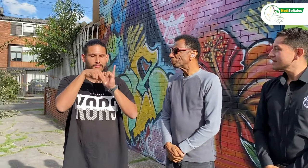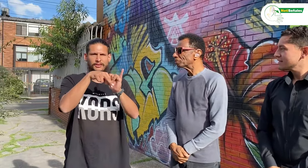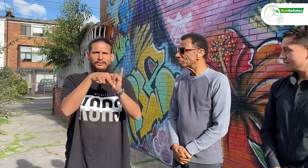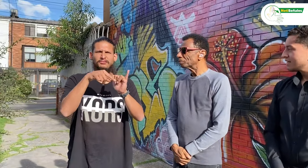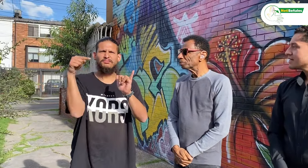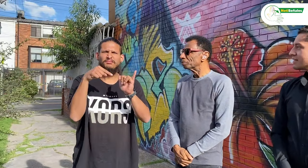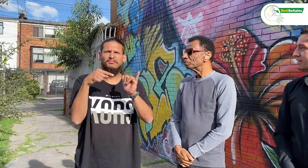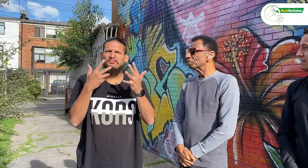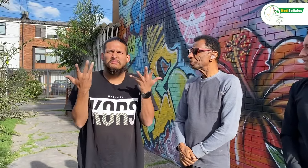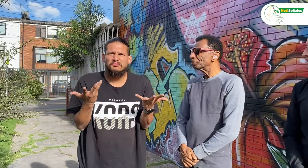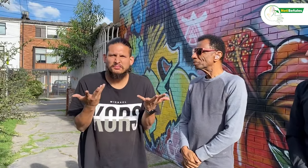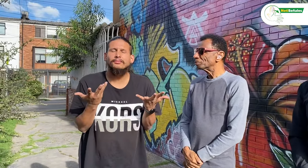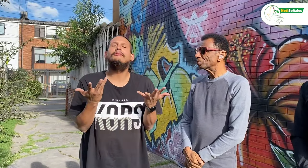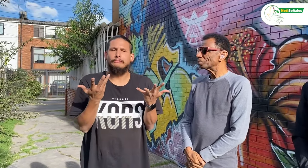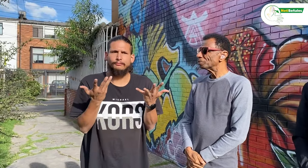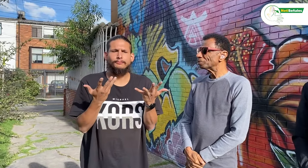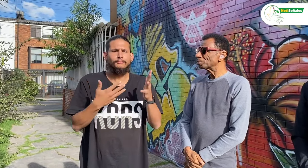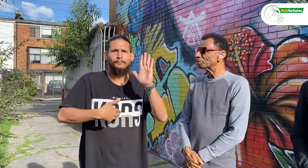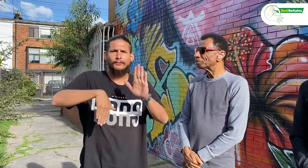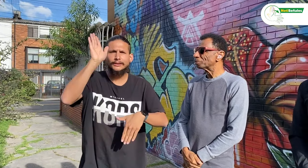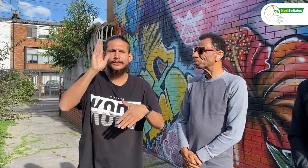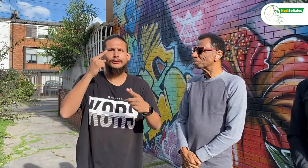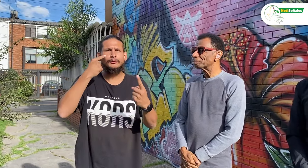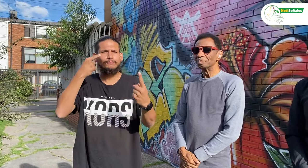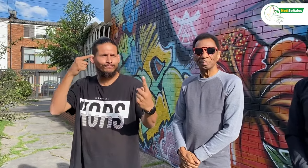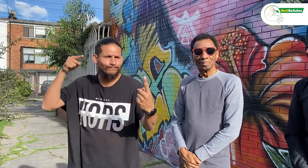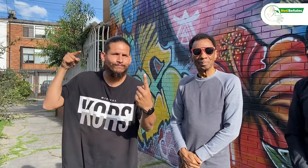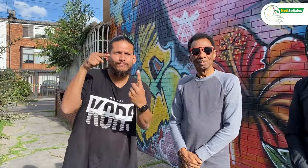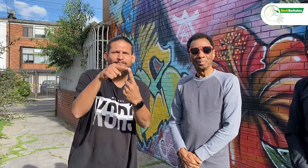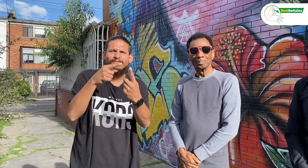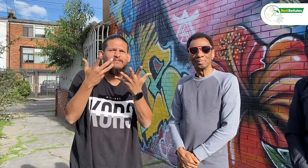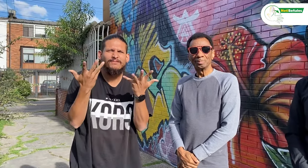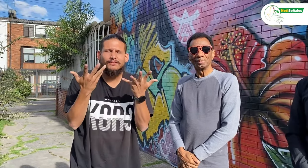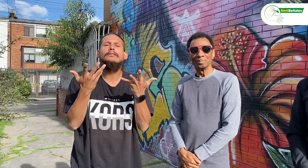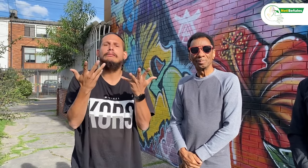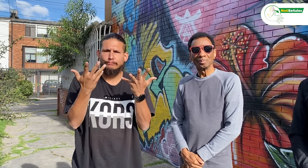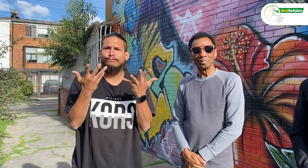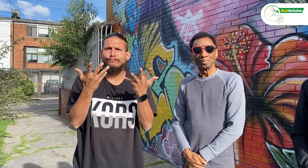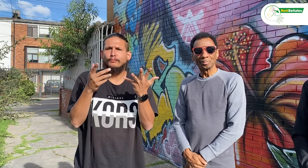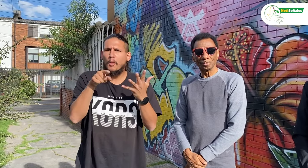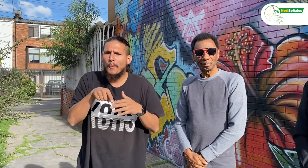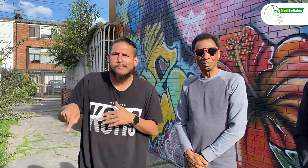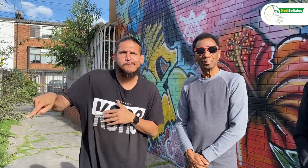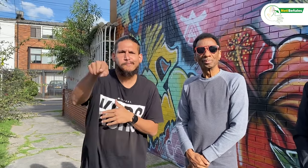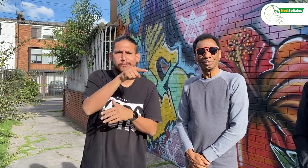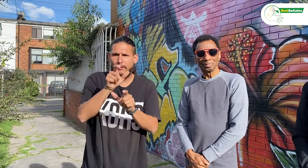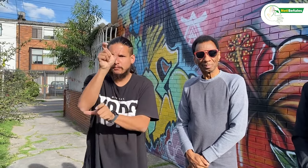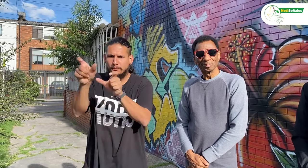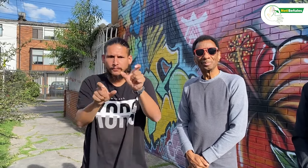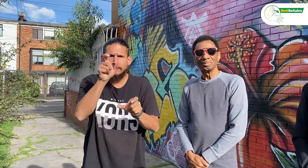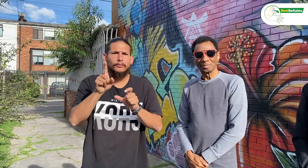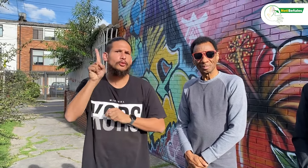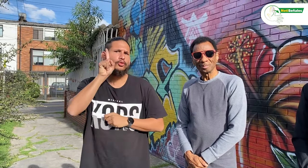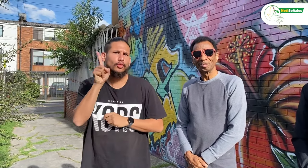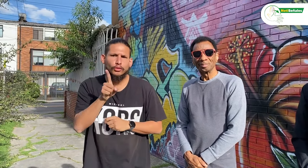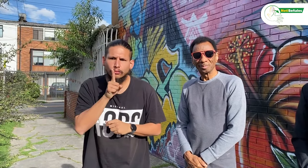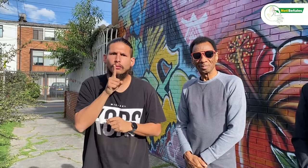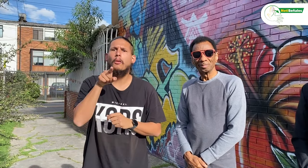Bueno, el objetivo de FECISOR es poder visibilizar a las producciones en donde han participado personas sordas.